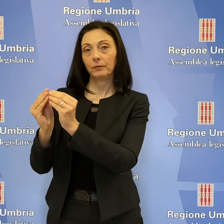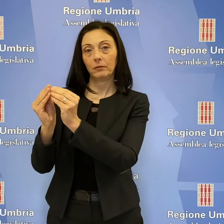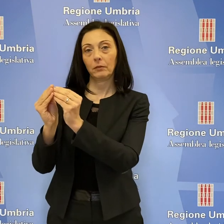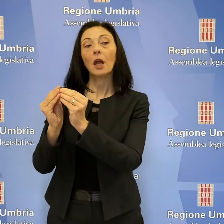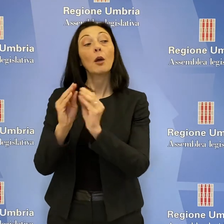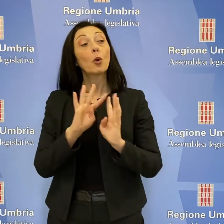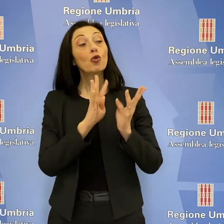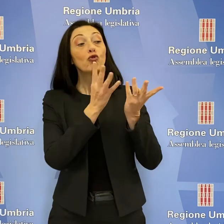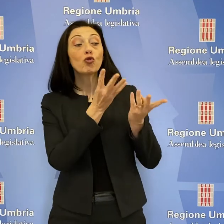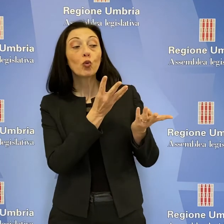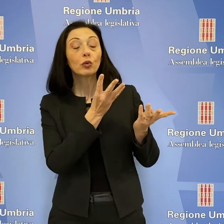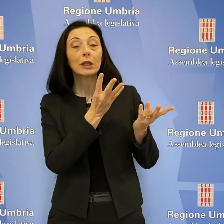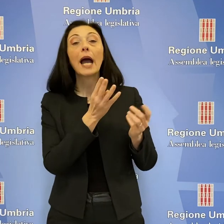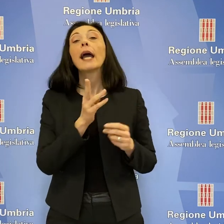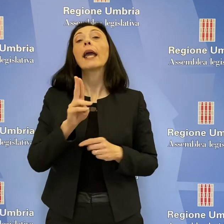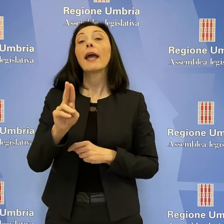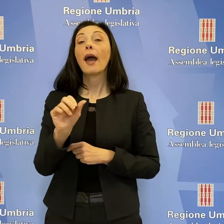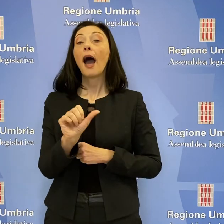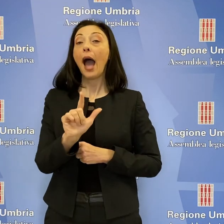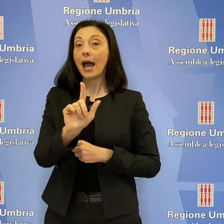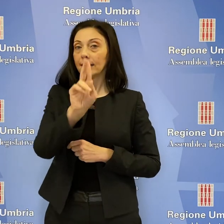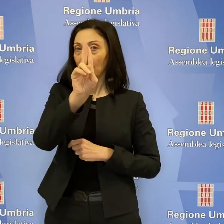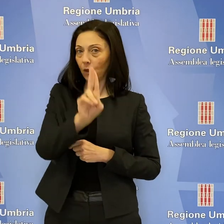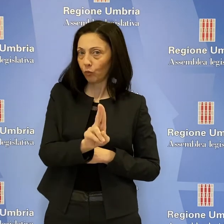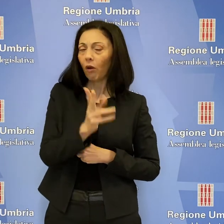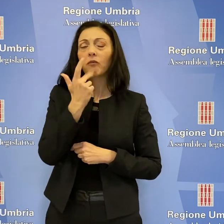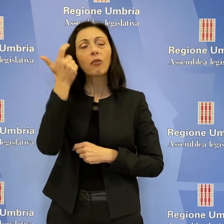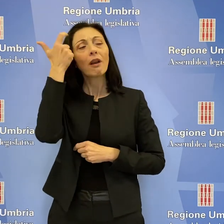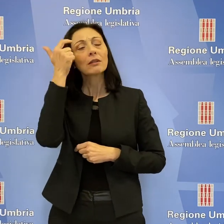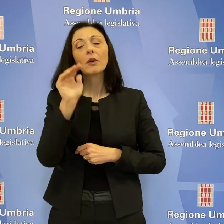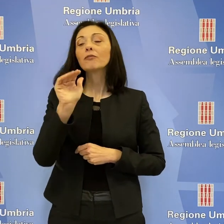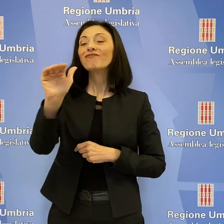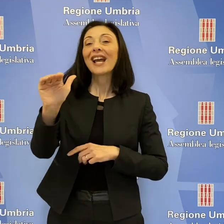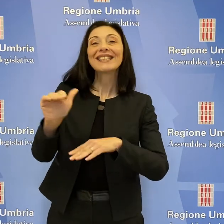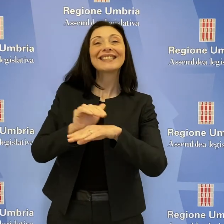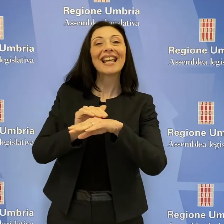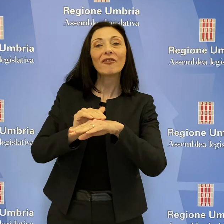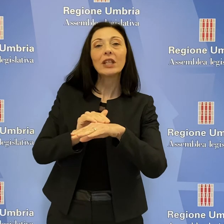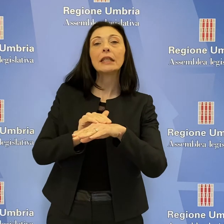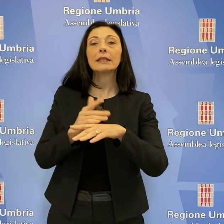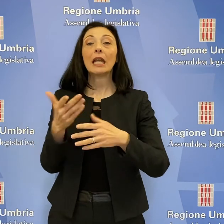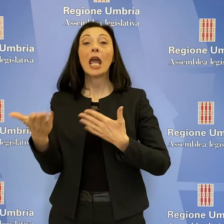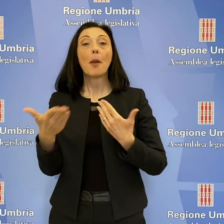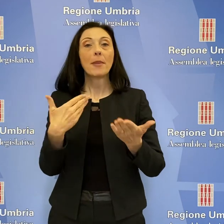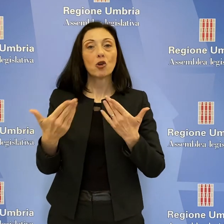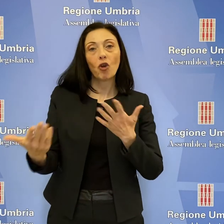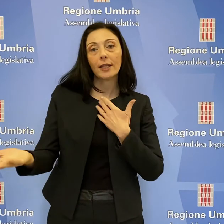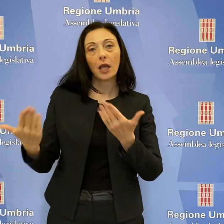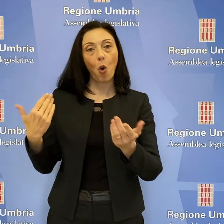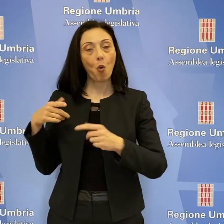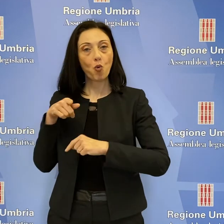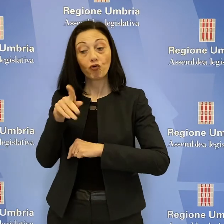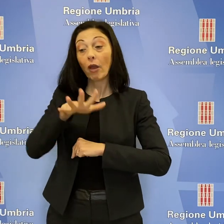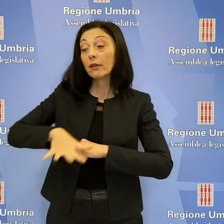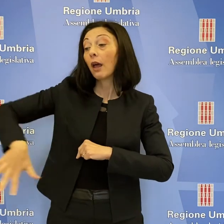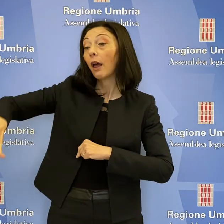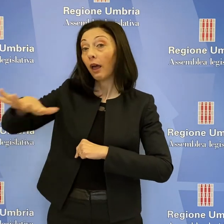dell'Asle 2 in merito al futuro dei servizi di emergenza-urgenza svolti in tale ospedale al servizio delle aree e limitrofe. Nella